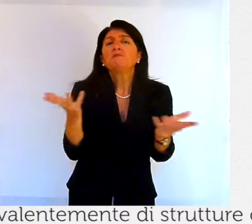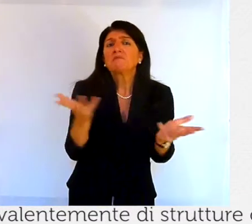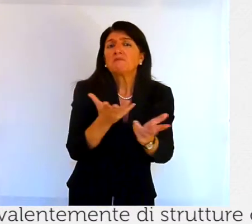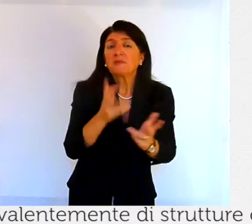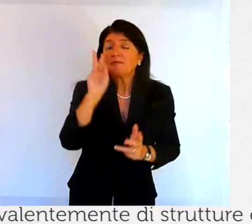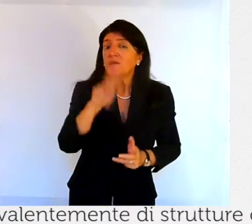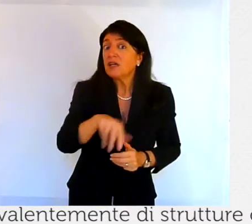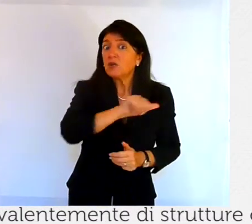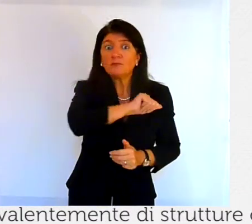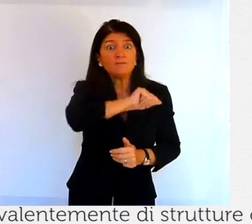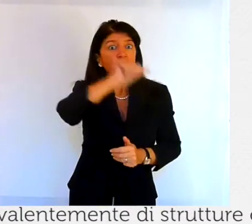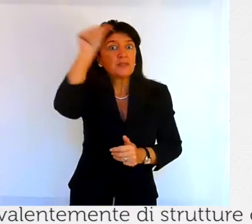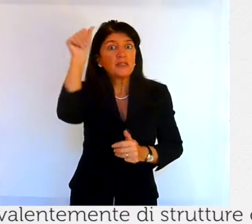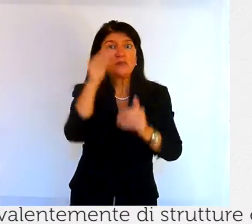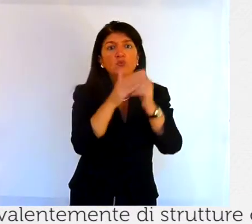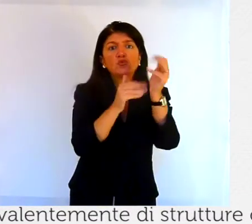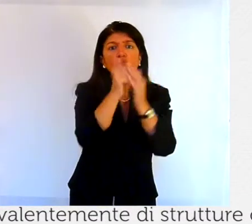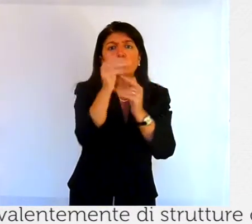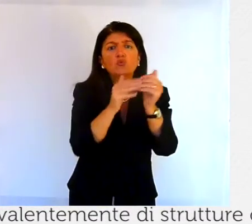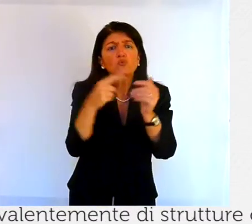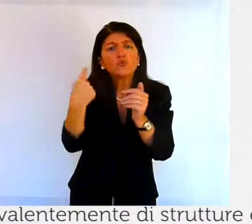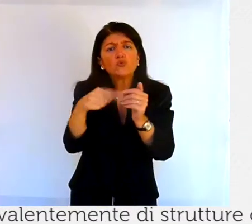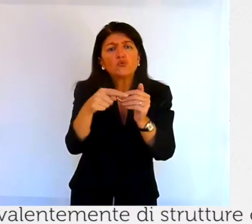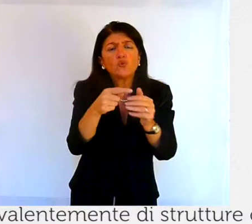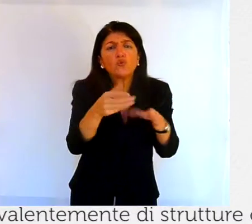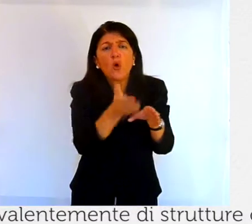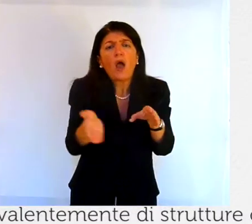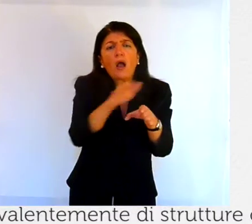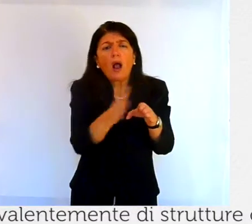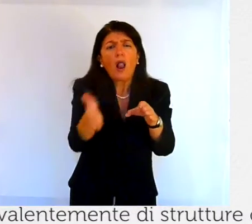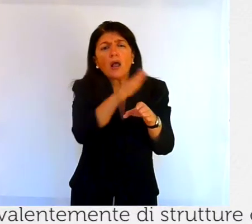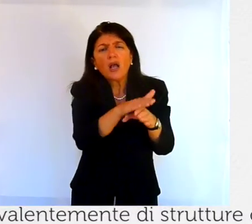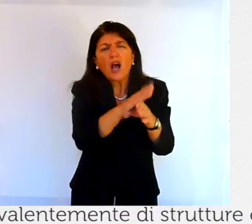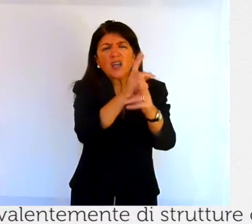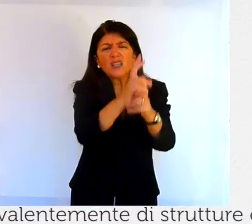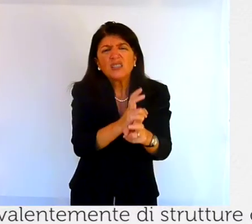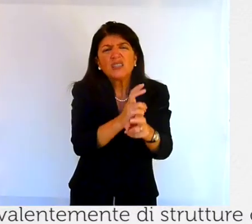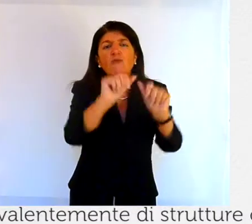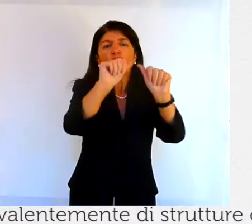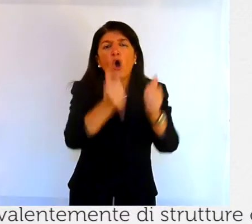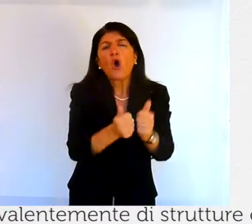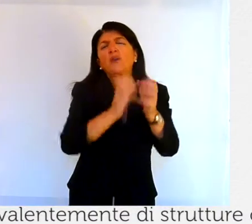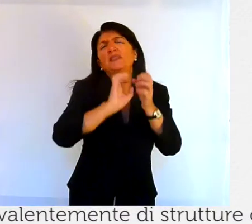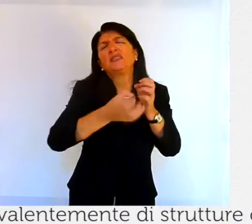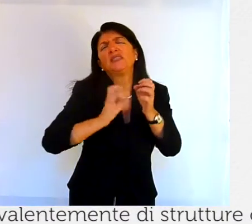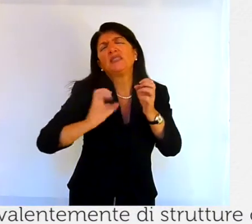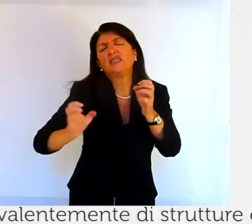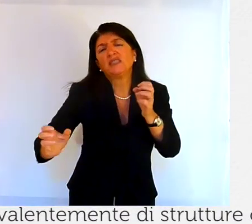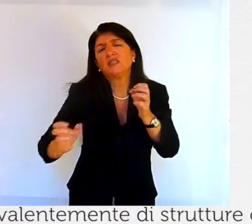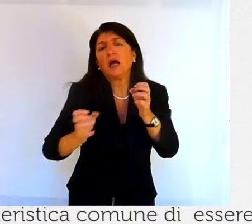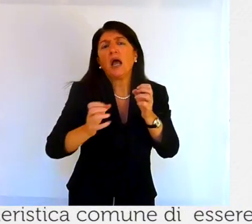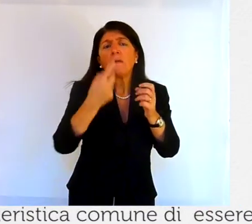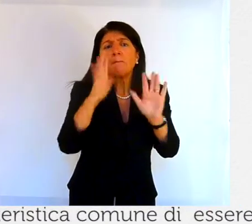prevalentemente di strutture calcare dalle forme più diversificate con la caratteristica